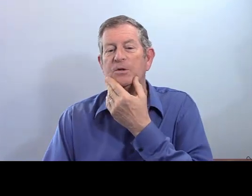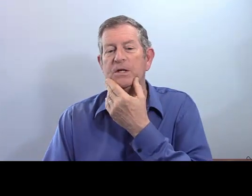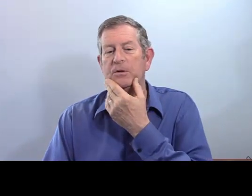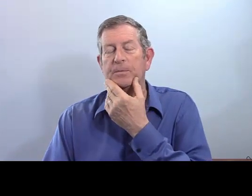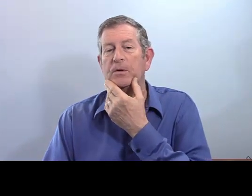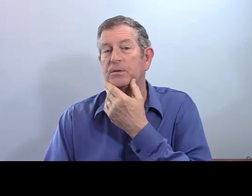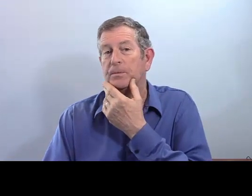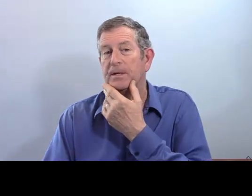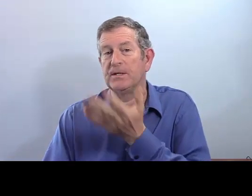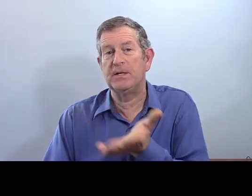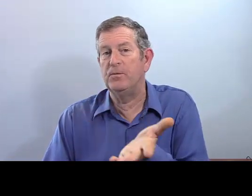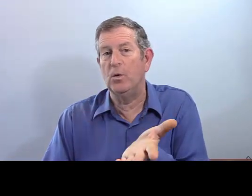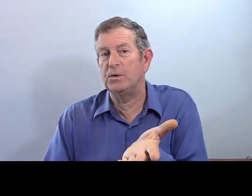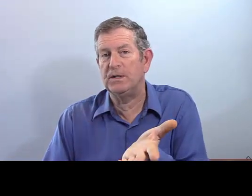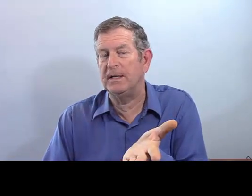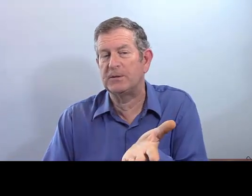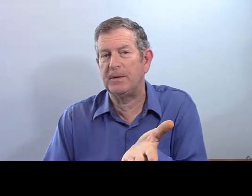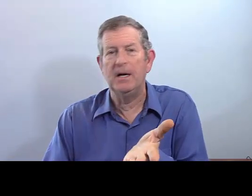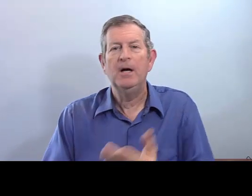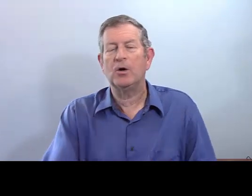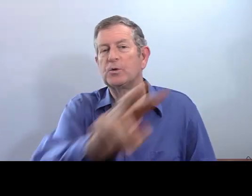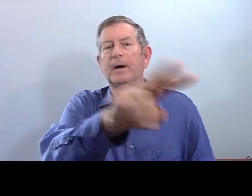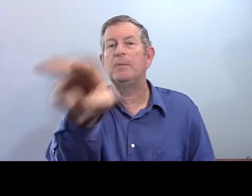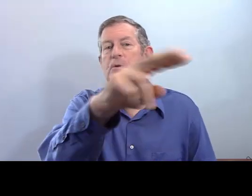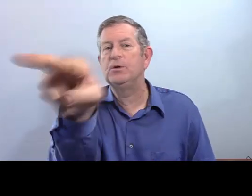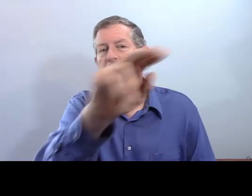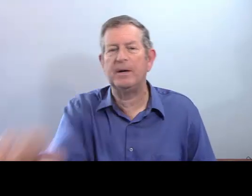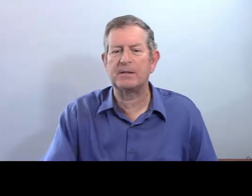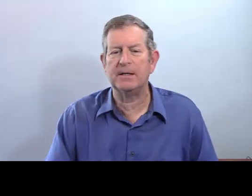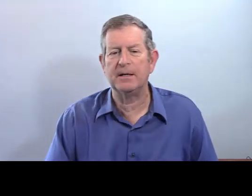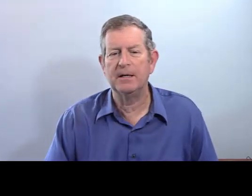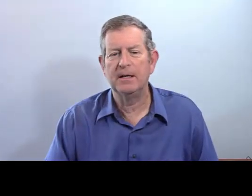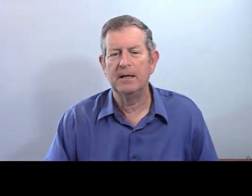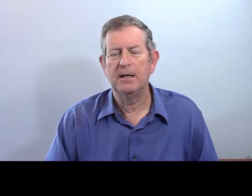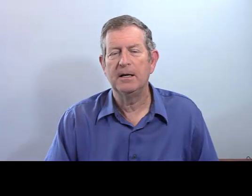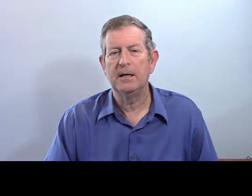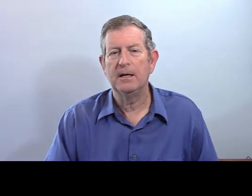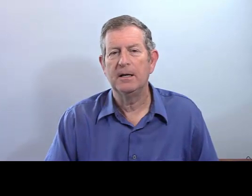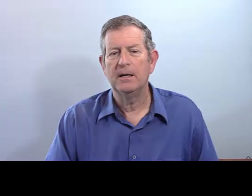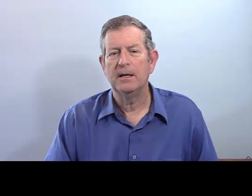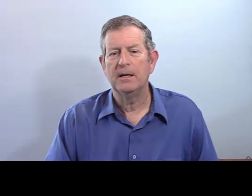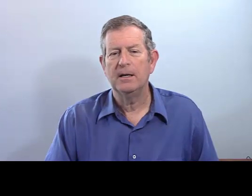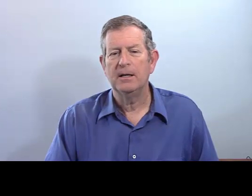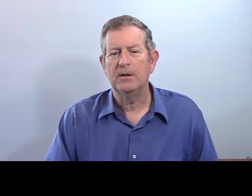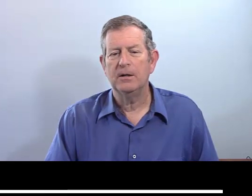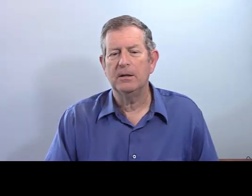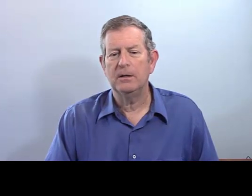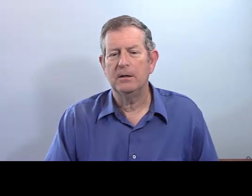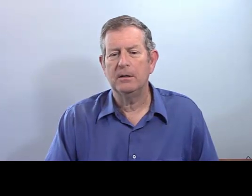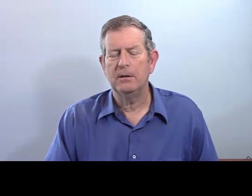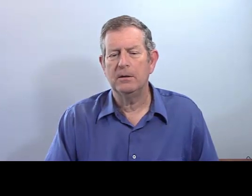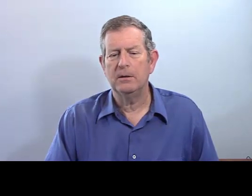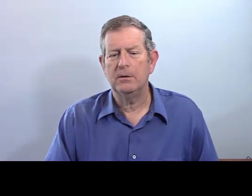Et là aussi, je pense, parce que c'est vous aussi, n'est-ce pas ? Quand je parle à plusieurs personnes, je les regarde.